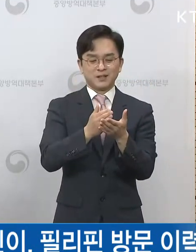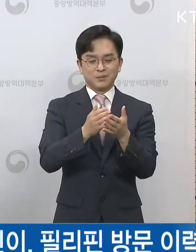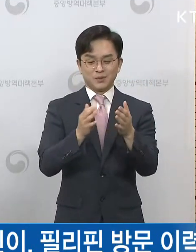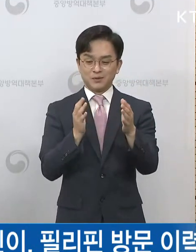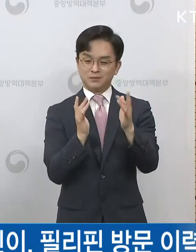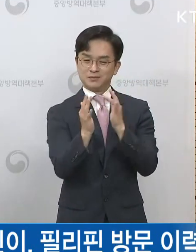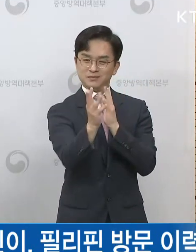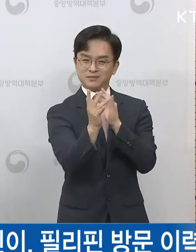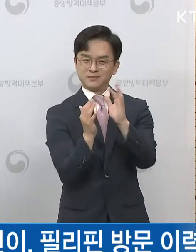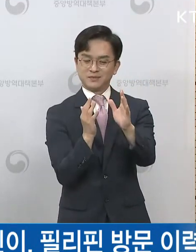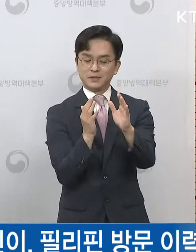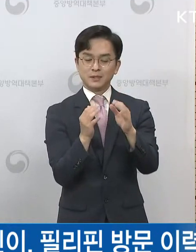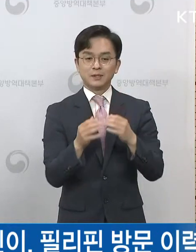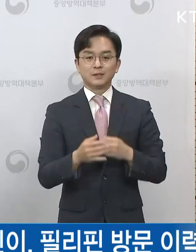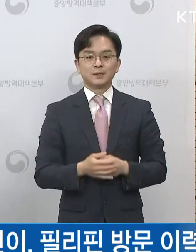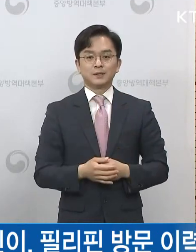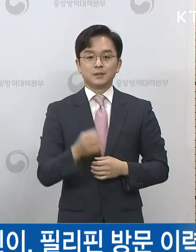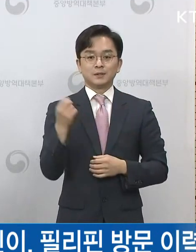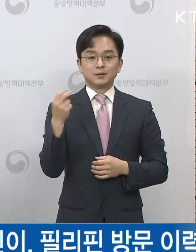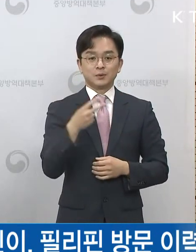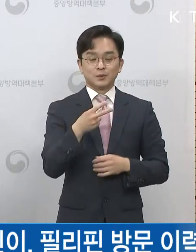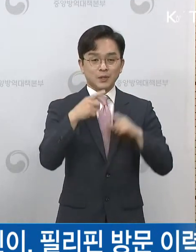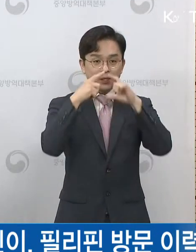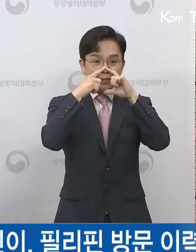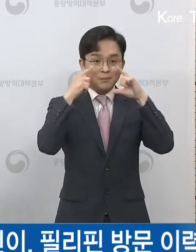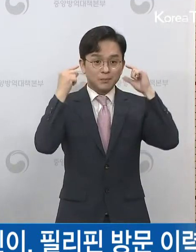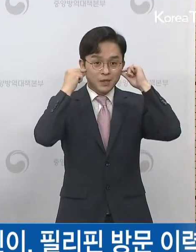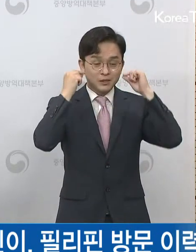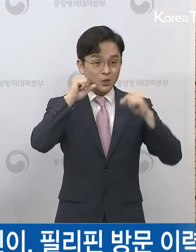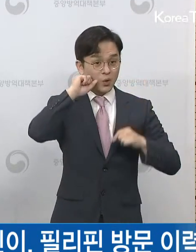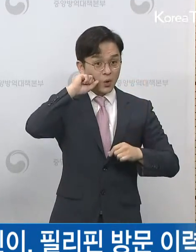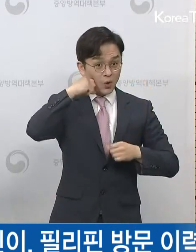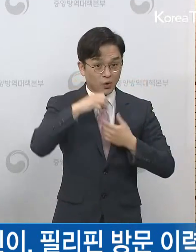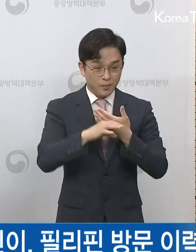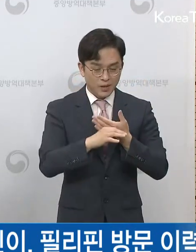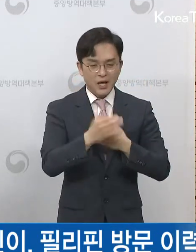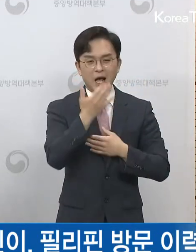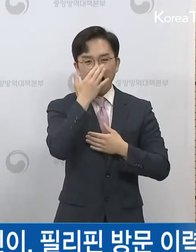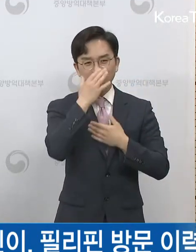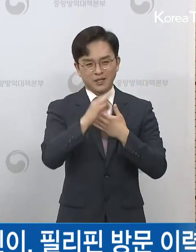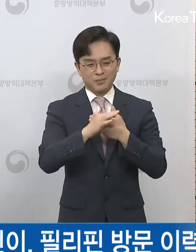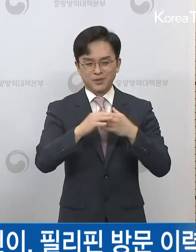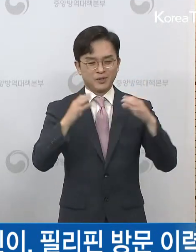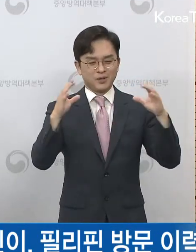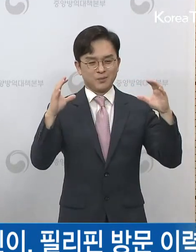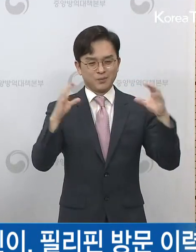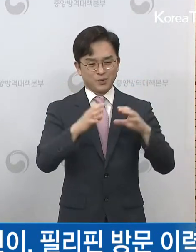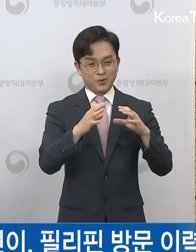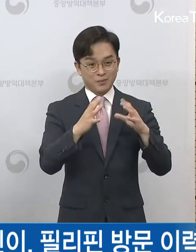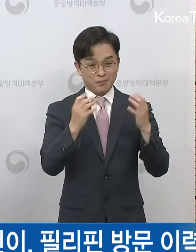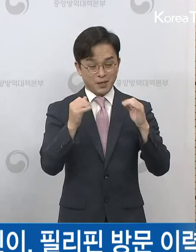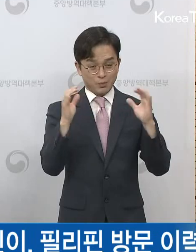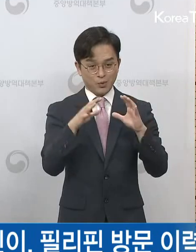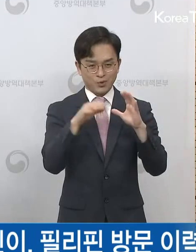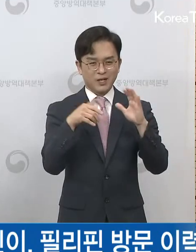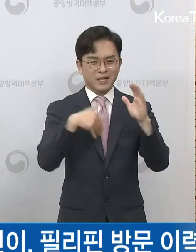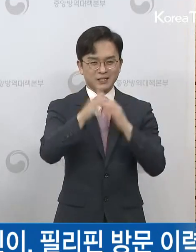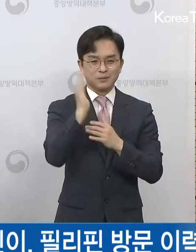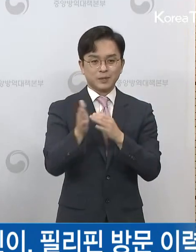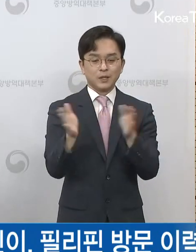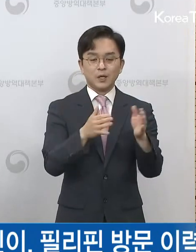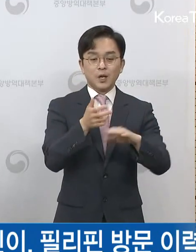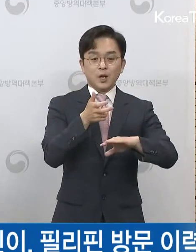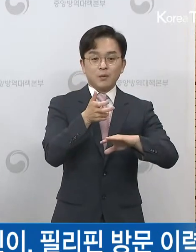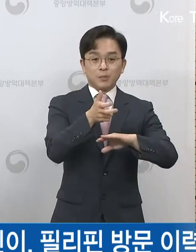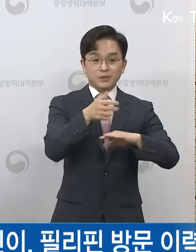가급적 사용을 금지하고 야외 공간을 활용해 주시길 바랍니다. 출퇴근 버스에서는 손소독제를